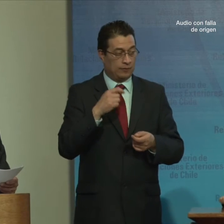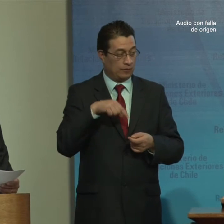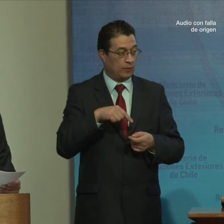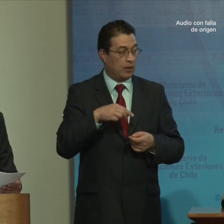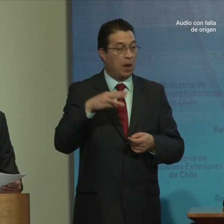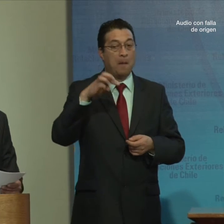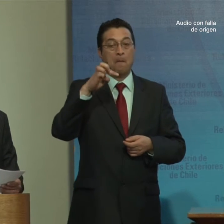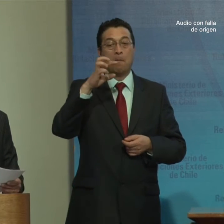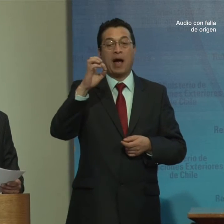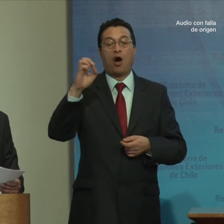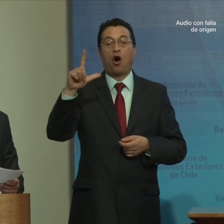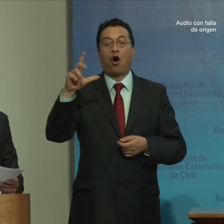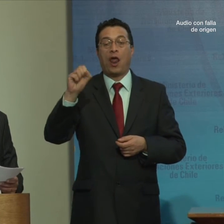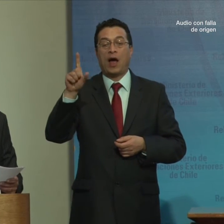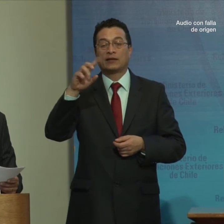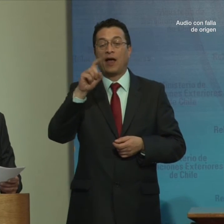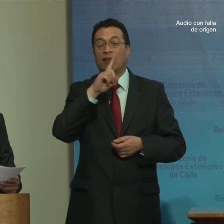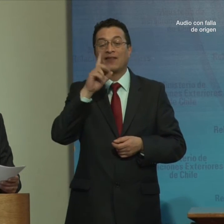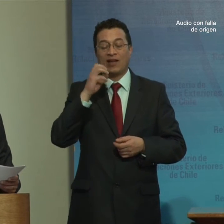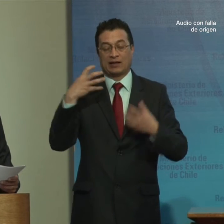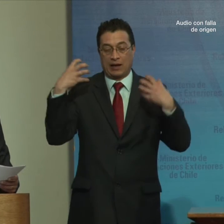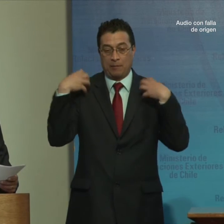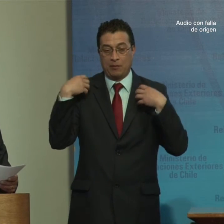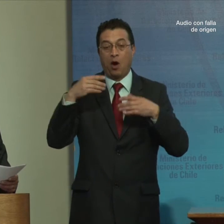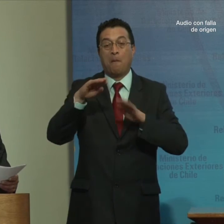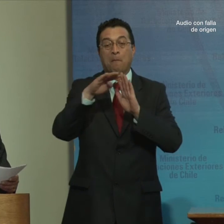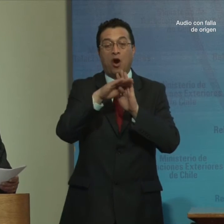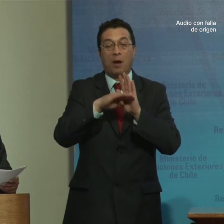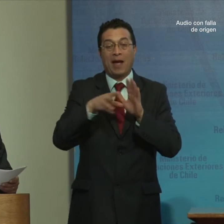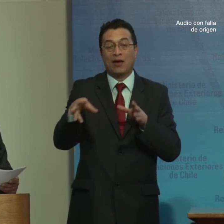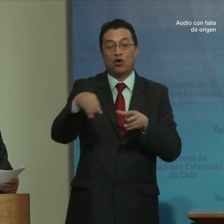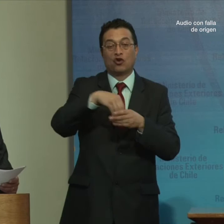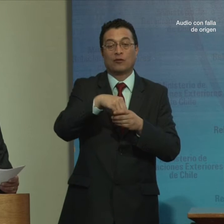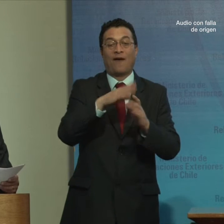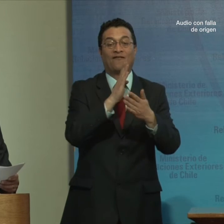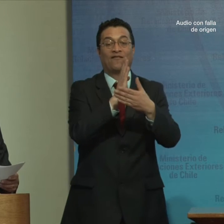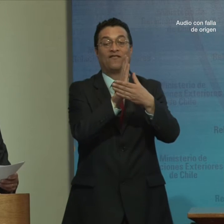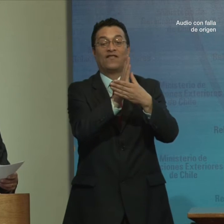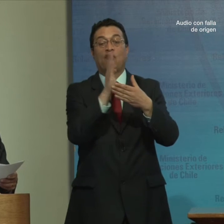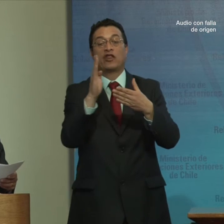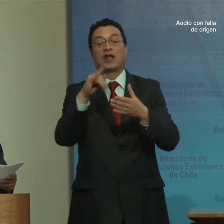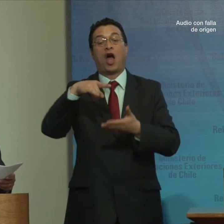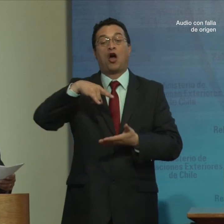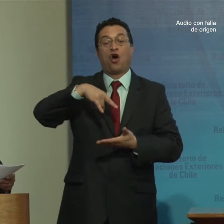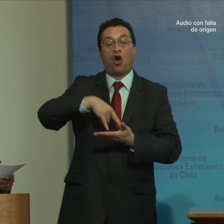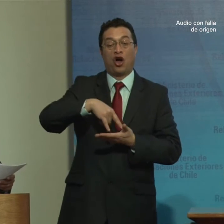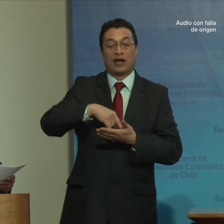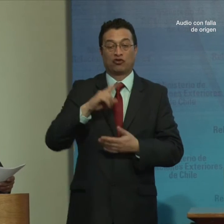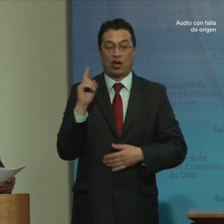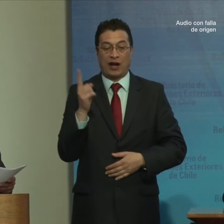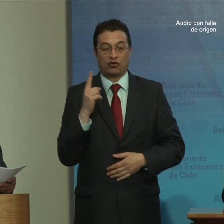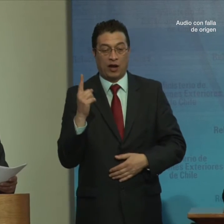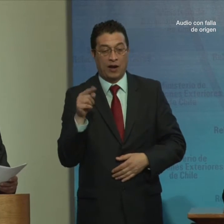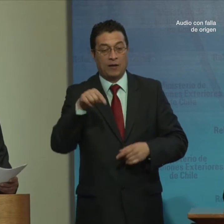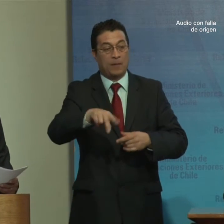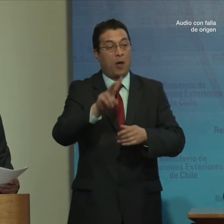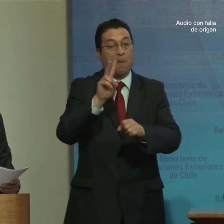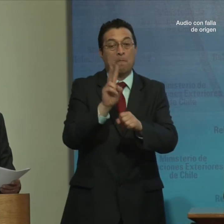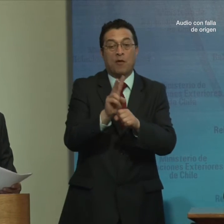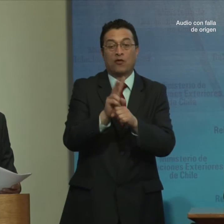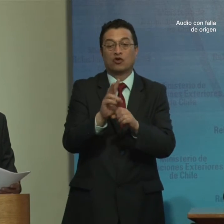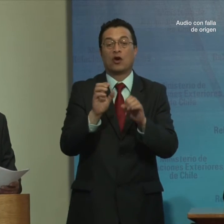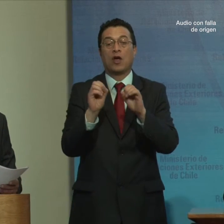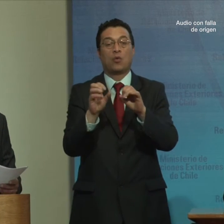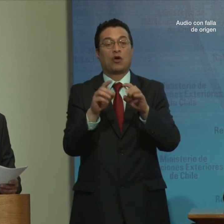Paola Santibáñez Encargada del programa de inclusión De la Biblioteca del Congreso Nacional Ella es profesora de